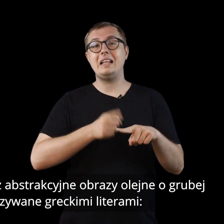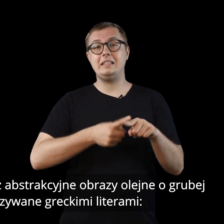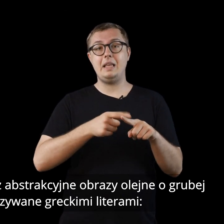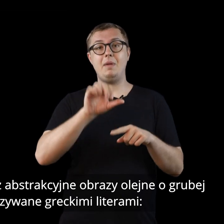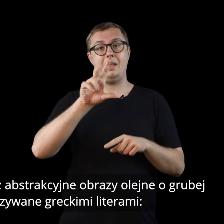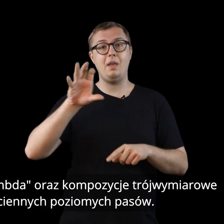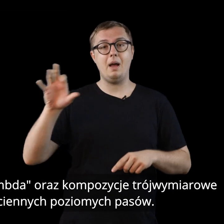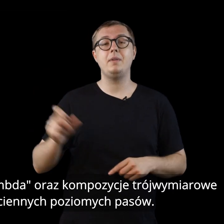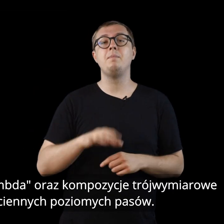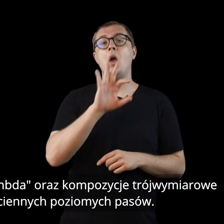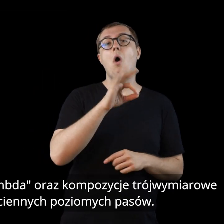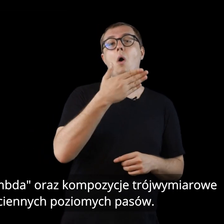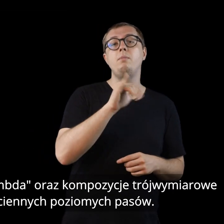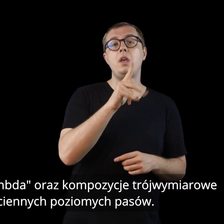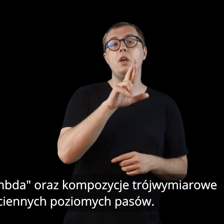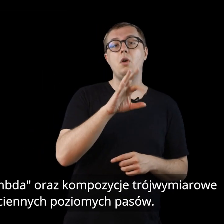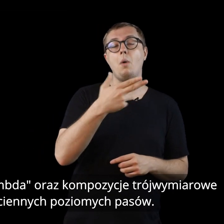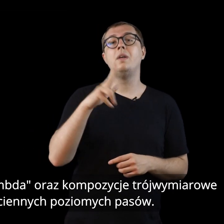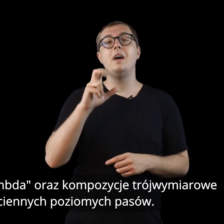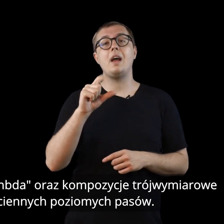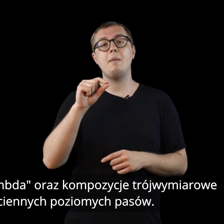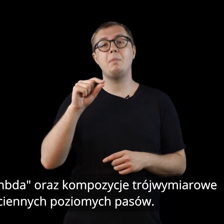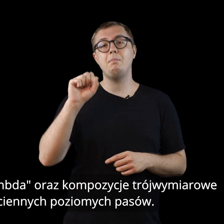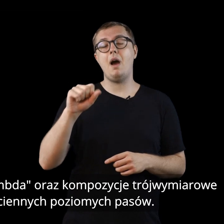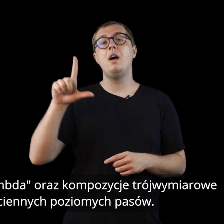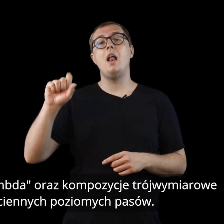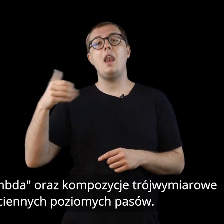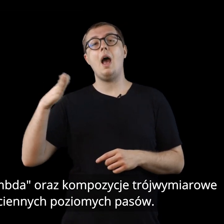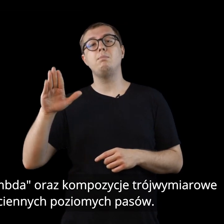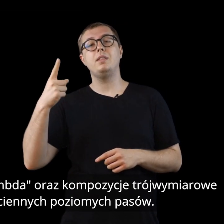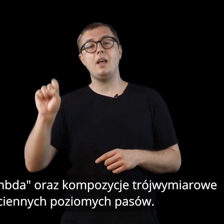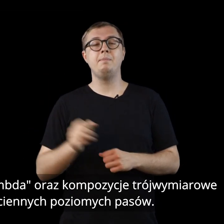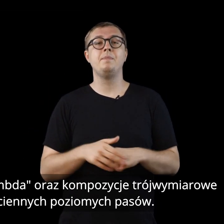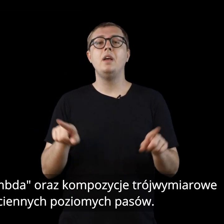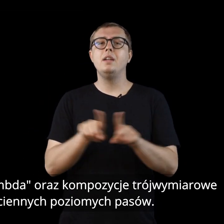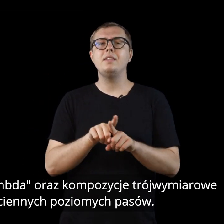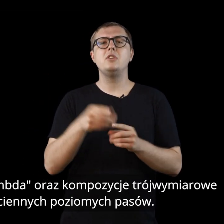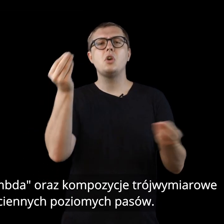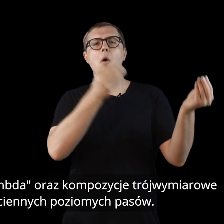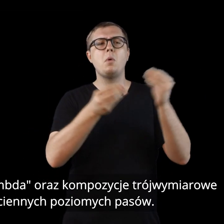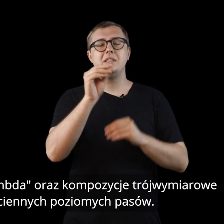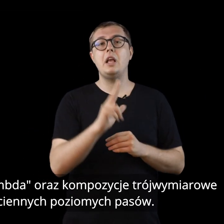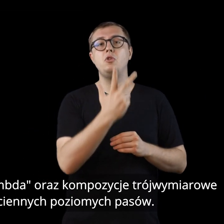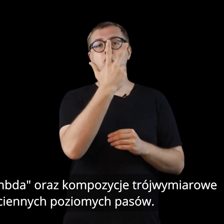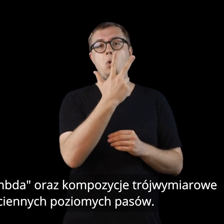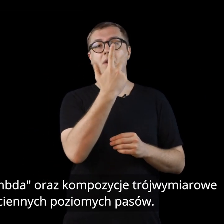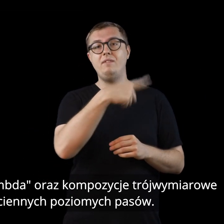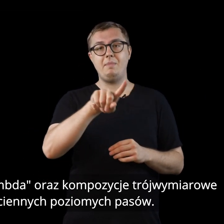Omikron, Kappa, Lambda oraz kompozycje trójwymiarowe, złożone z płóciennych